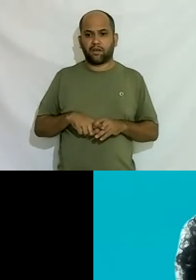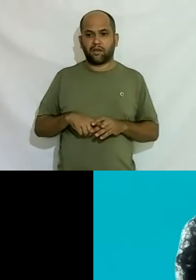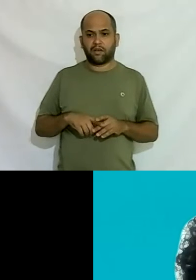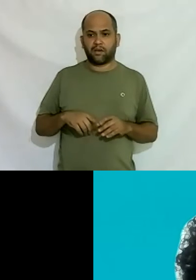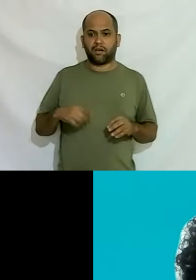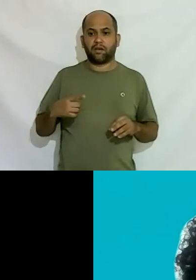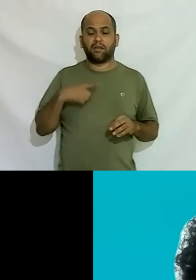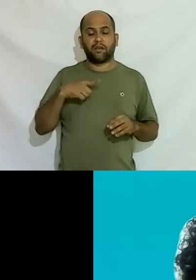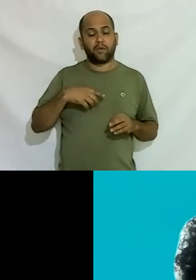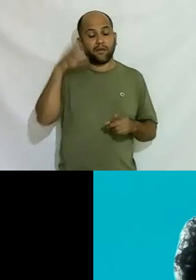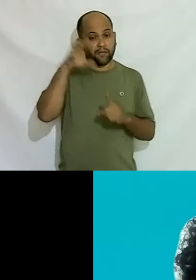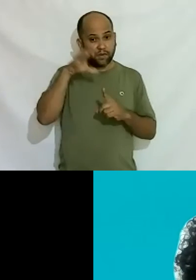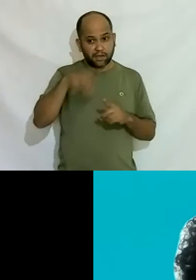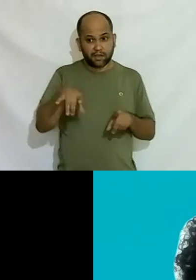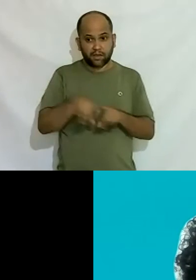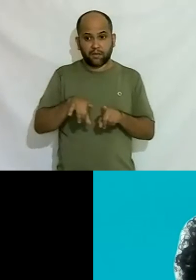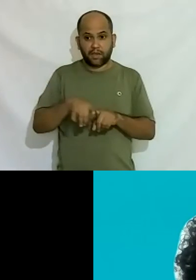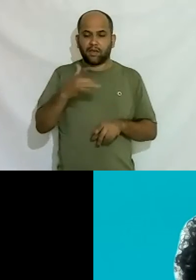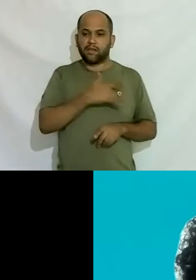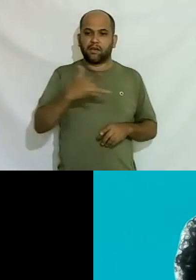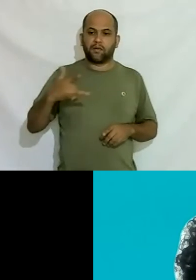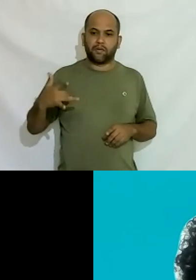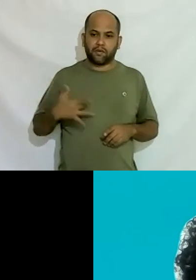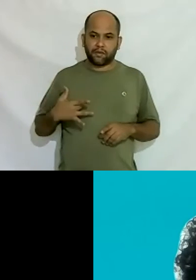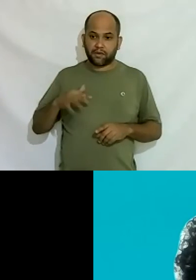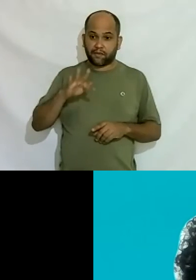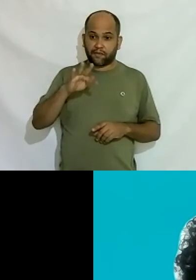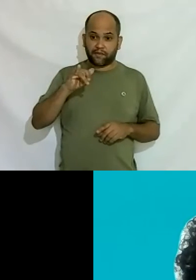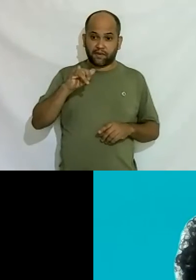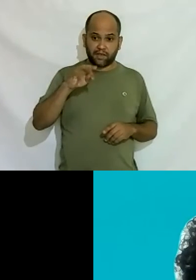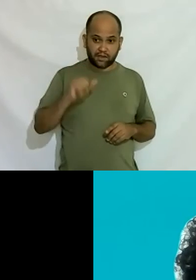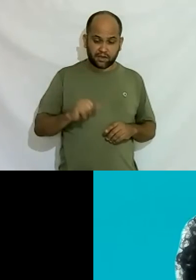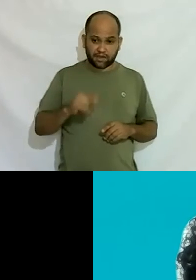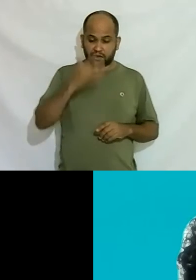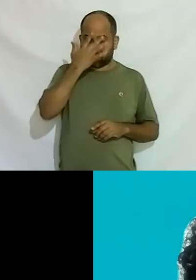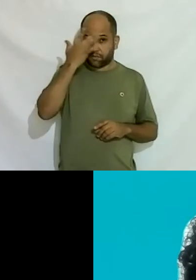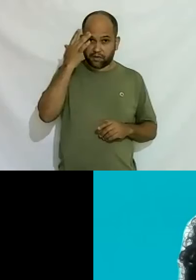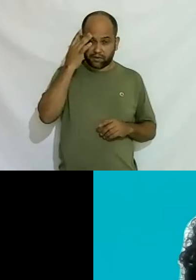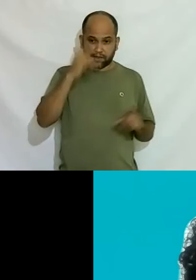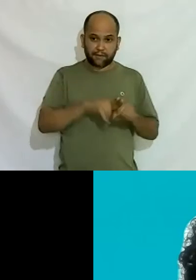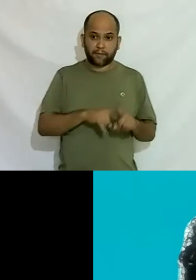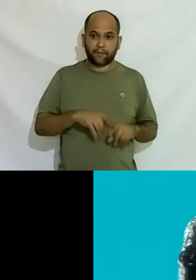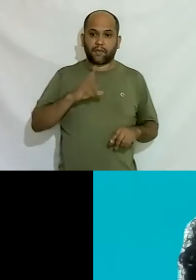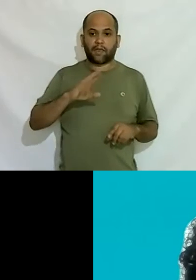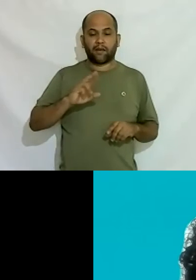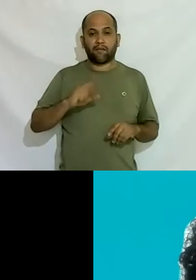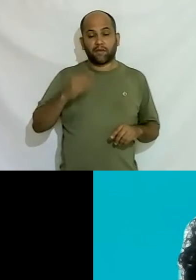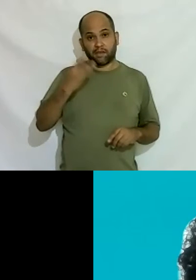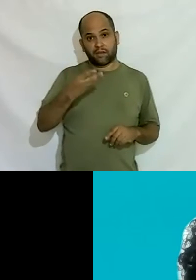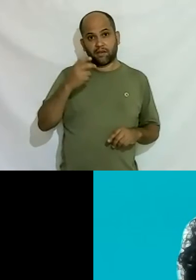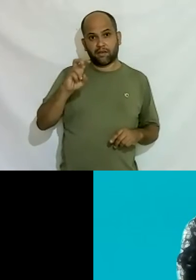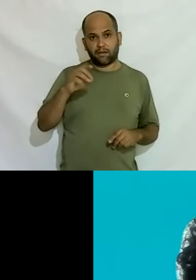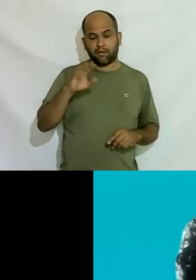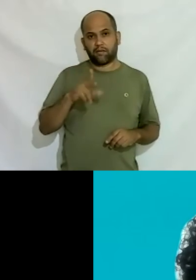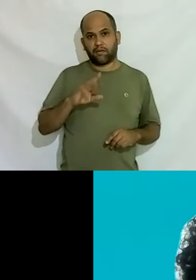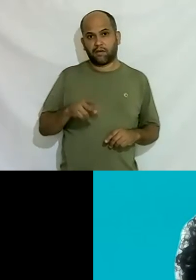afetam também a saúde física e a longevidade da pessoa mas não é 35 anos para ter certeza que não